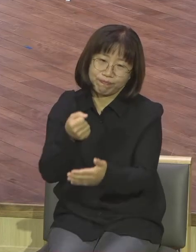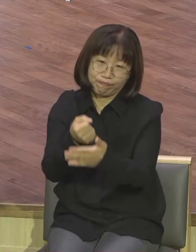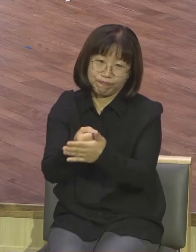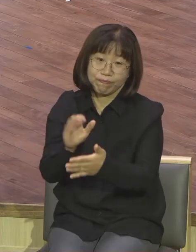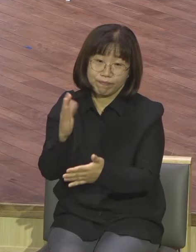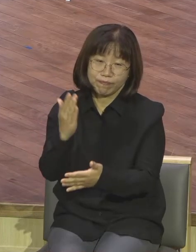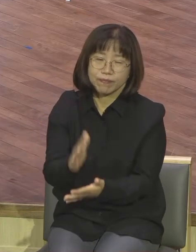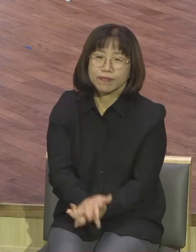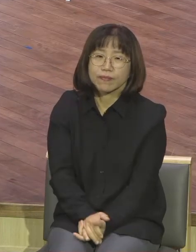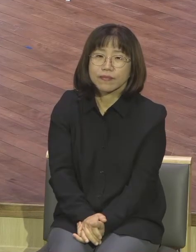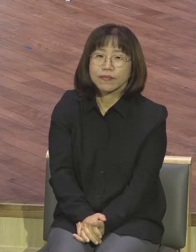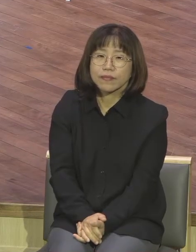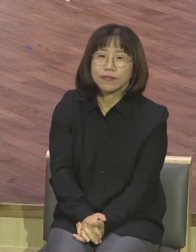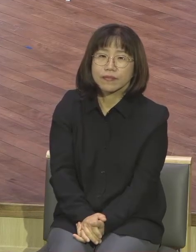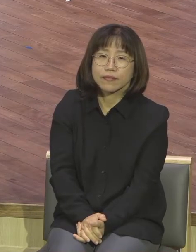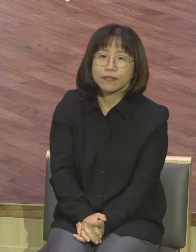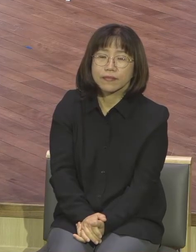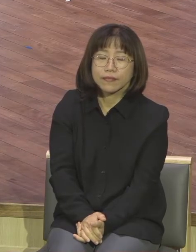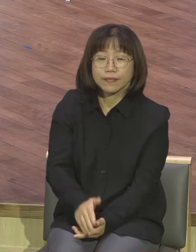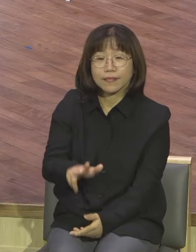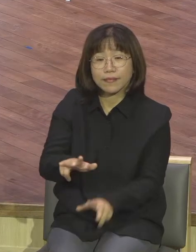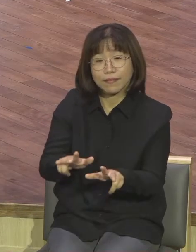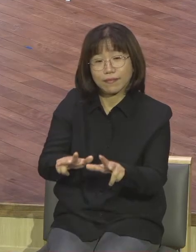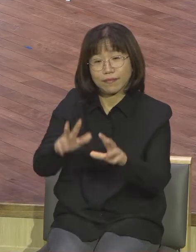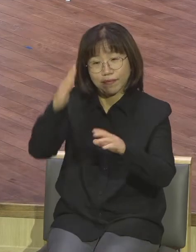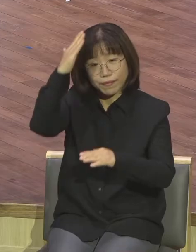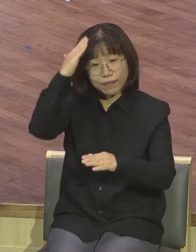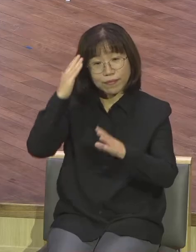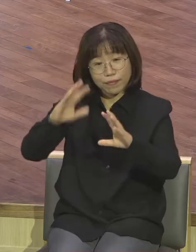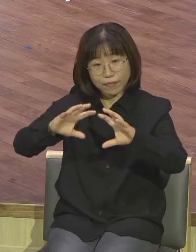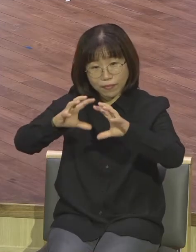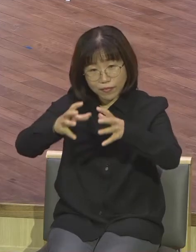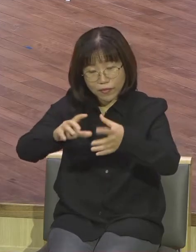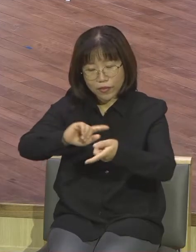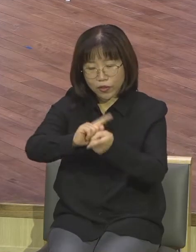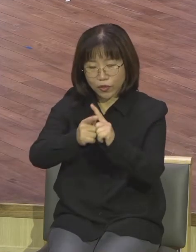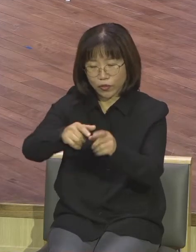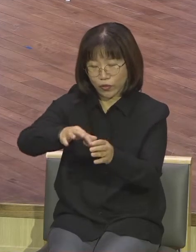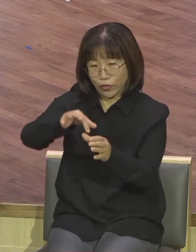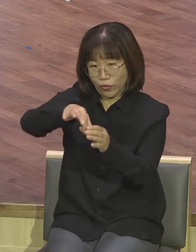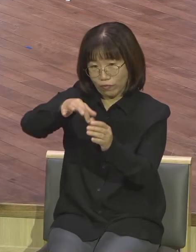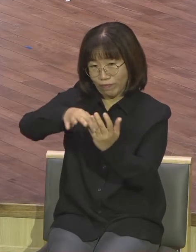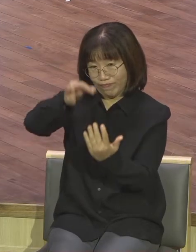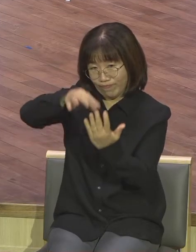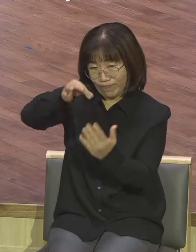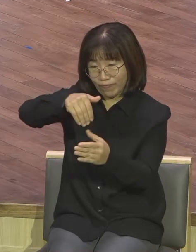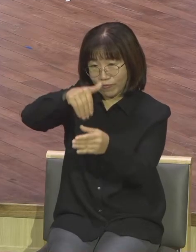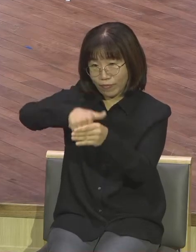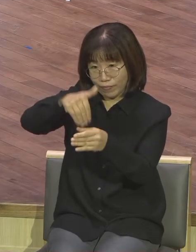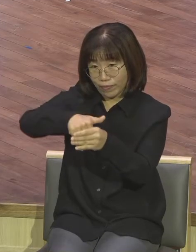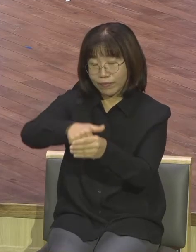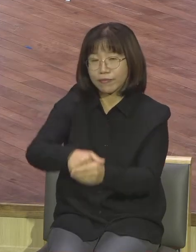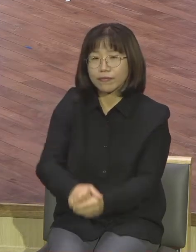세상에서는 이렇게 투표를 통해서